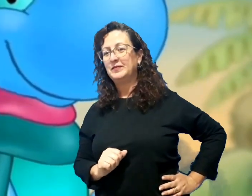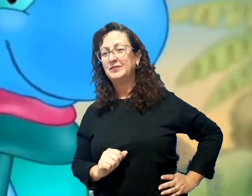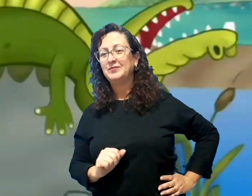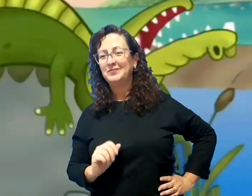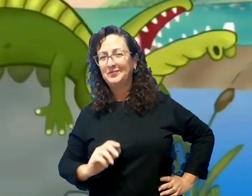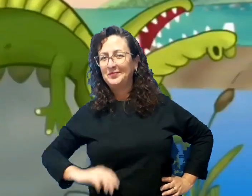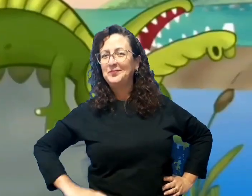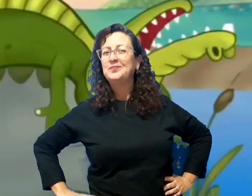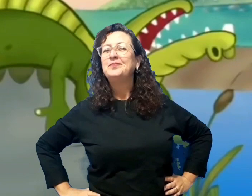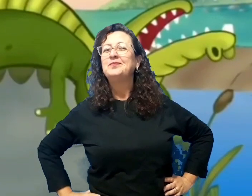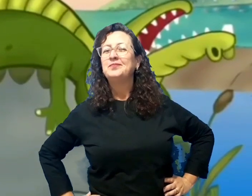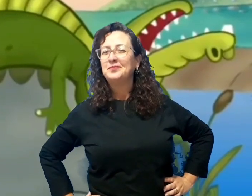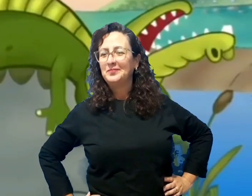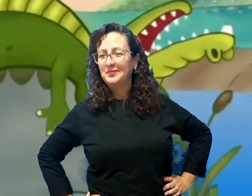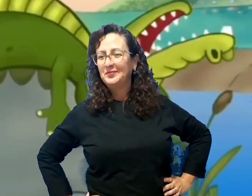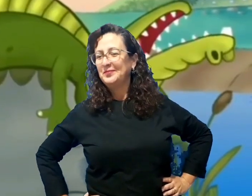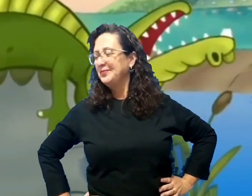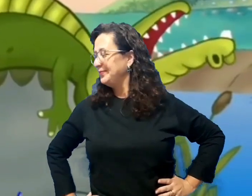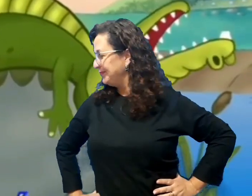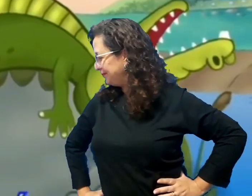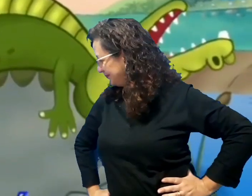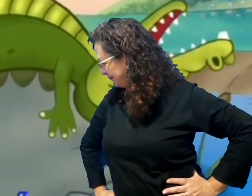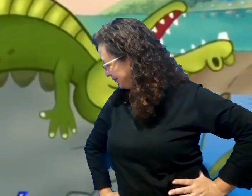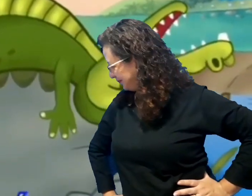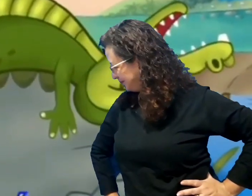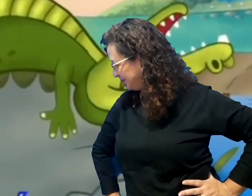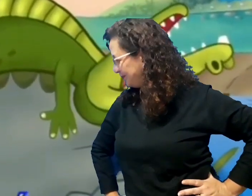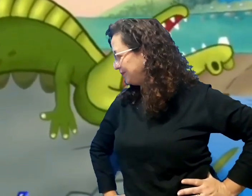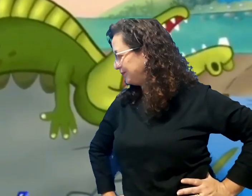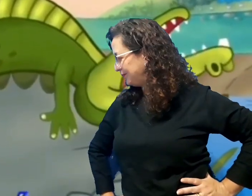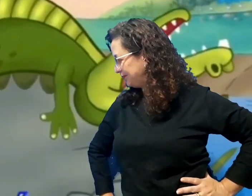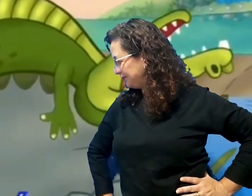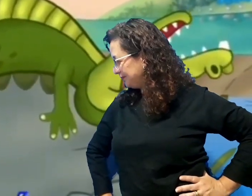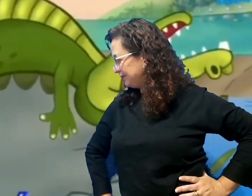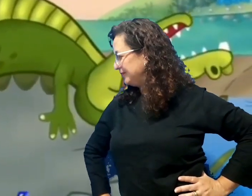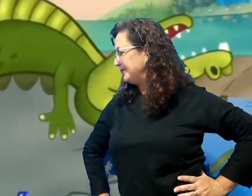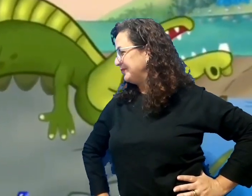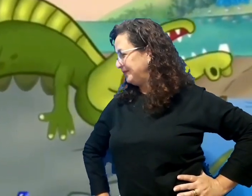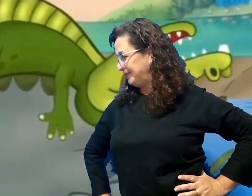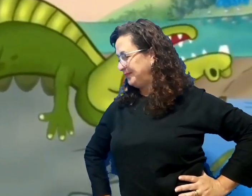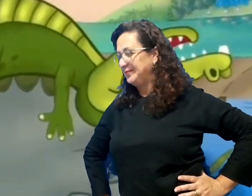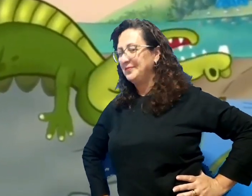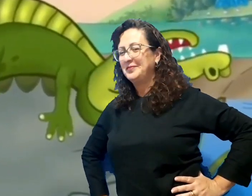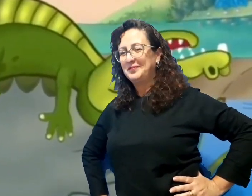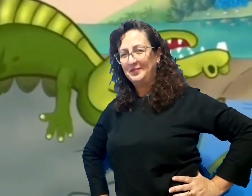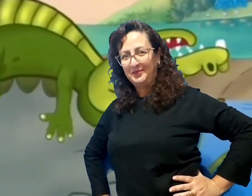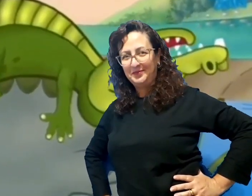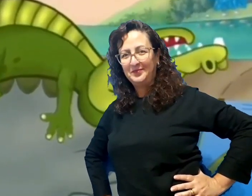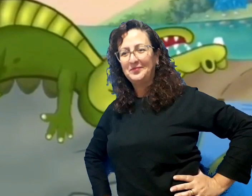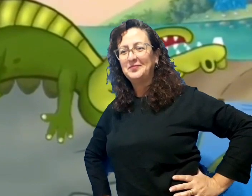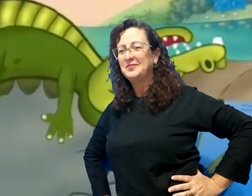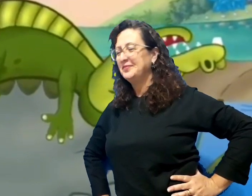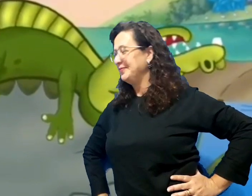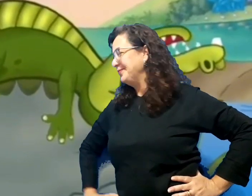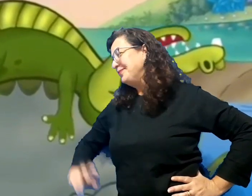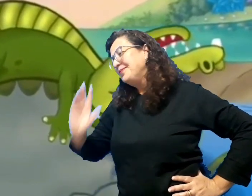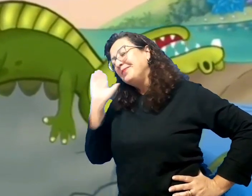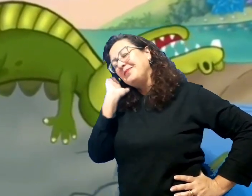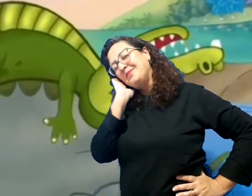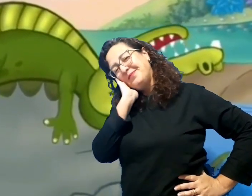e... Foi ali. É isso que Foi por ali.